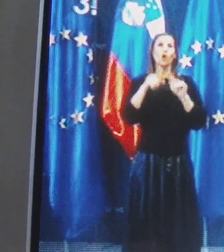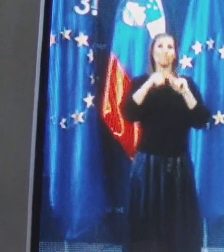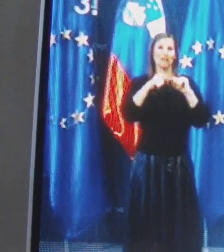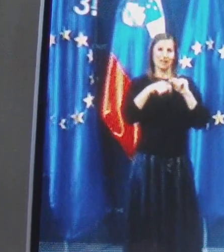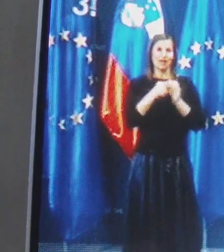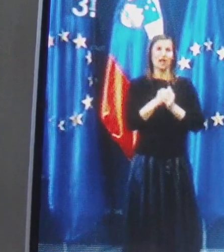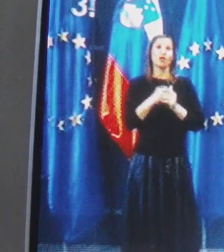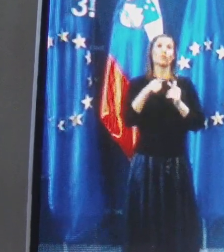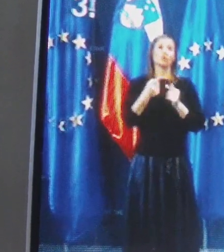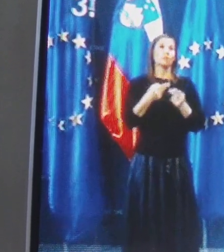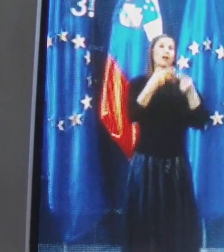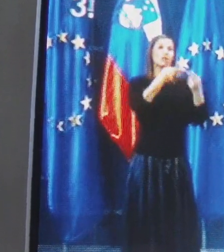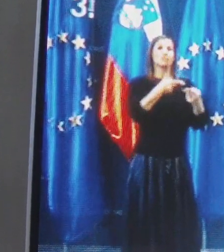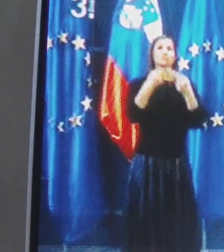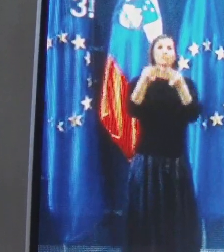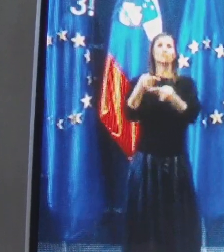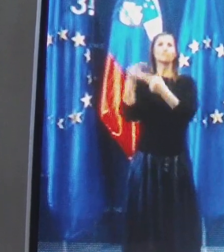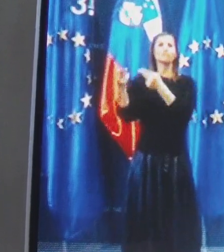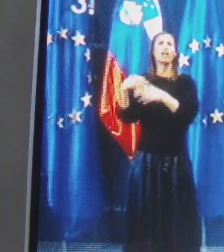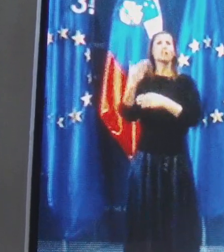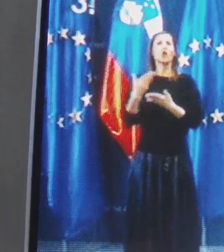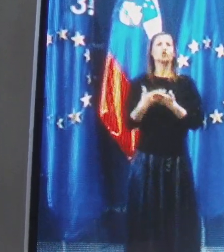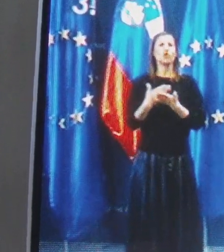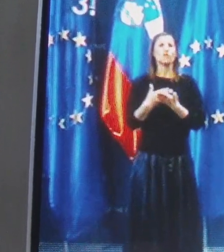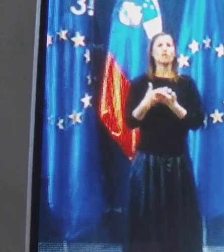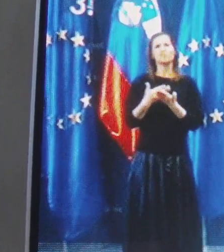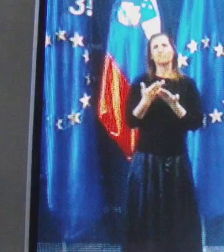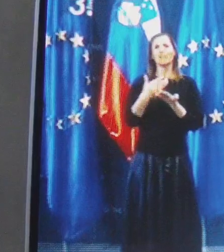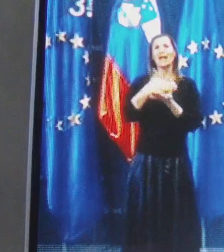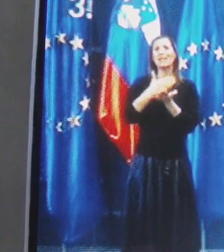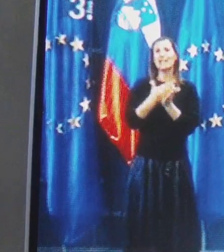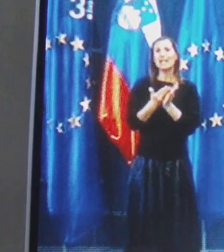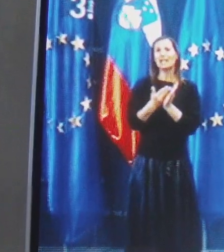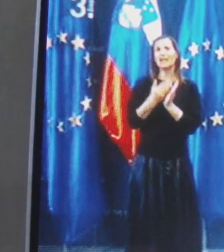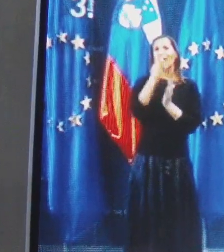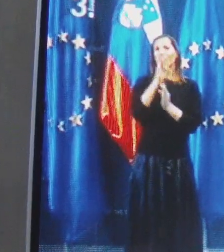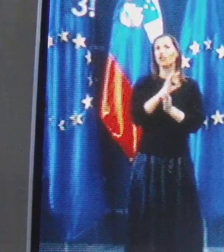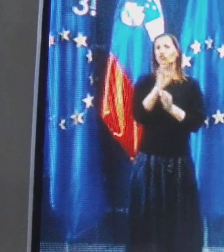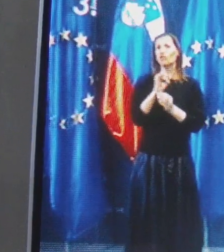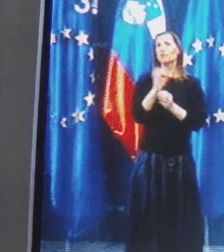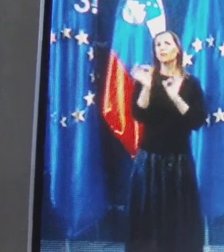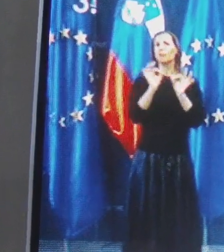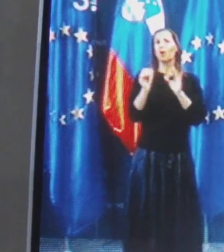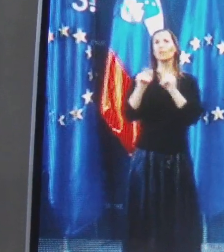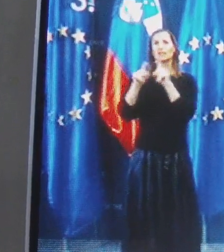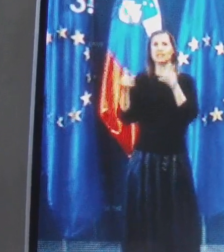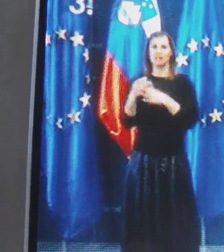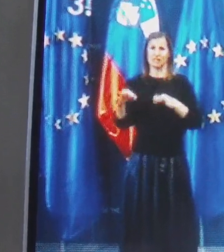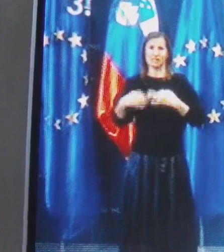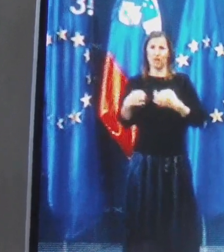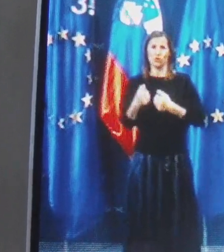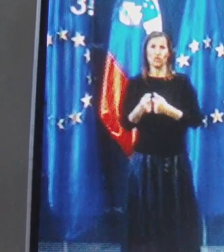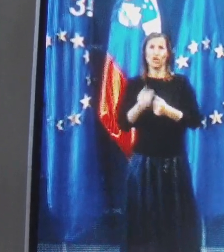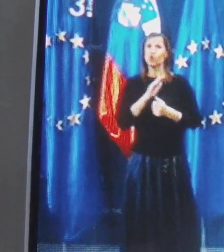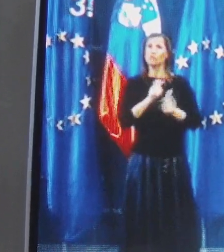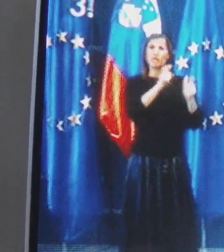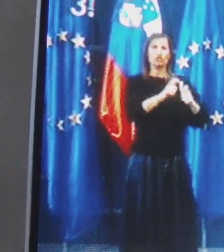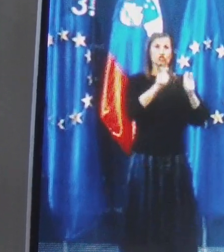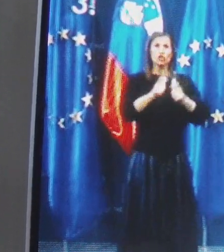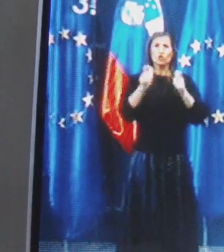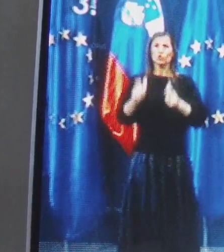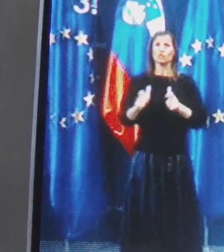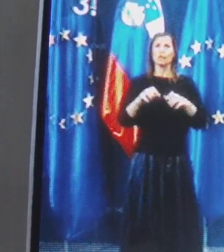na osnovi razdelilnika, ki ga pripravljajo Ministrstvo za zdravje, za vse tiste inštitucije, ki jih si bolni pokrivajo, pomeni